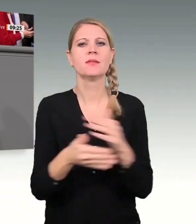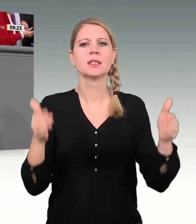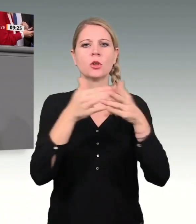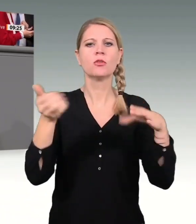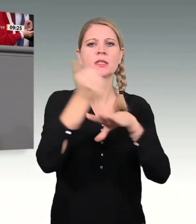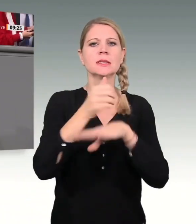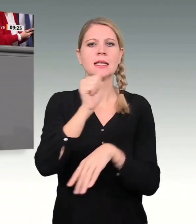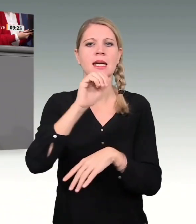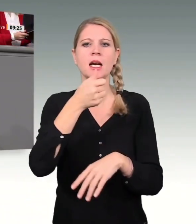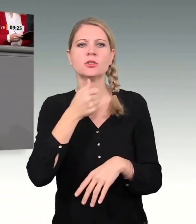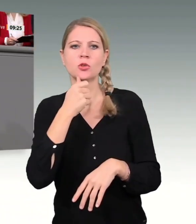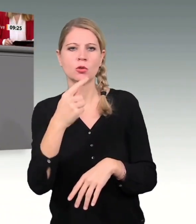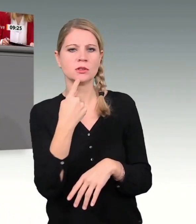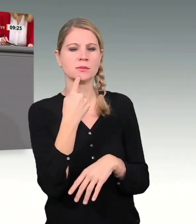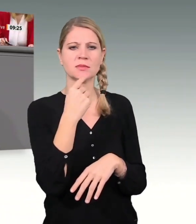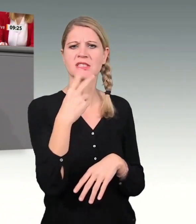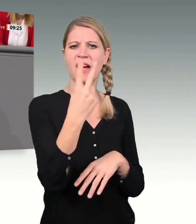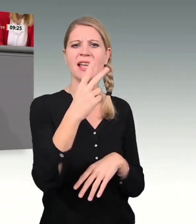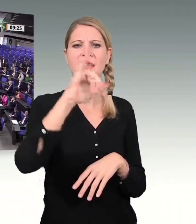für die Zukunft unseres Landes gesprochen.